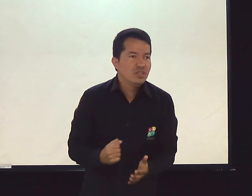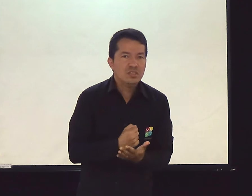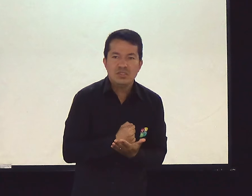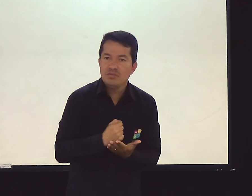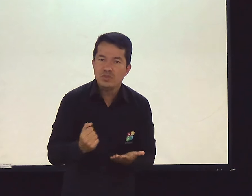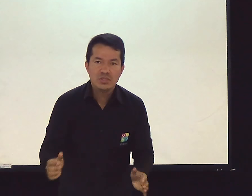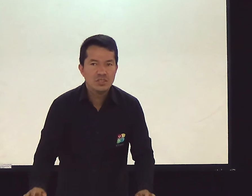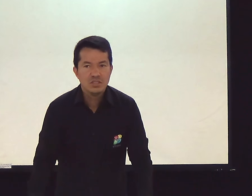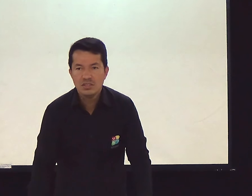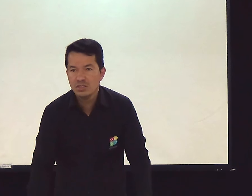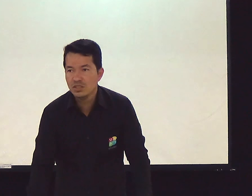Já era.